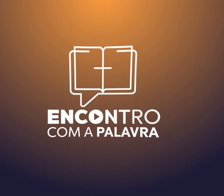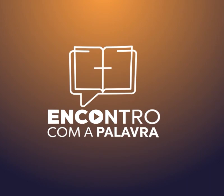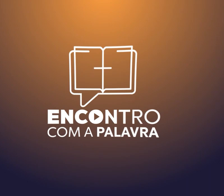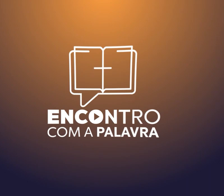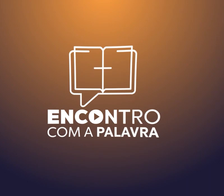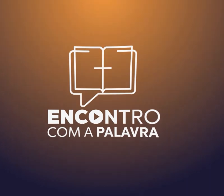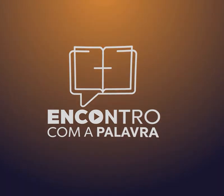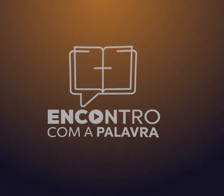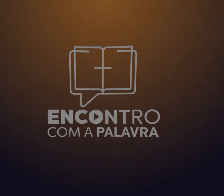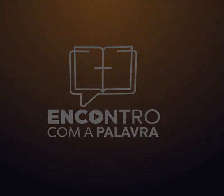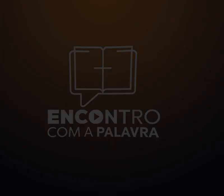Jeremias Obrigado.